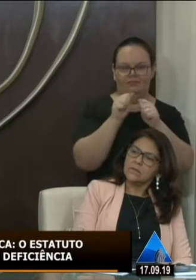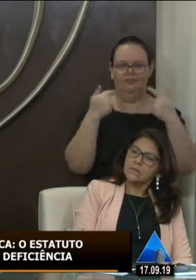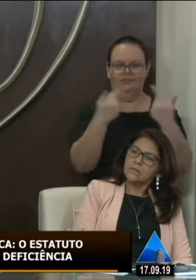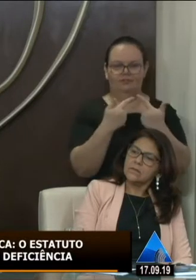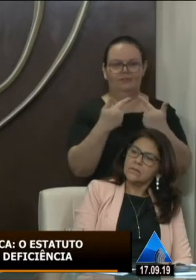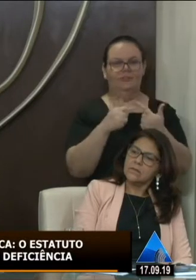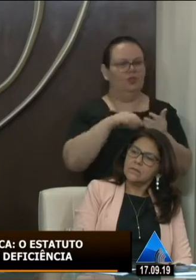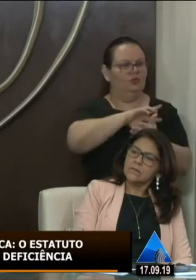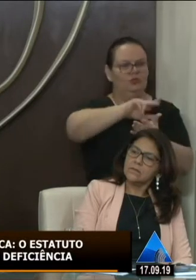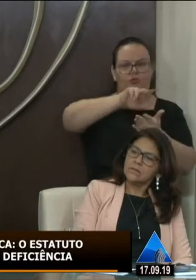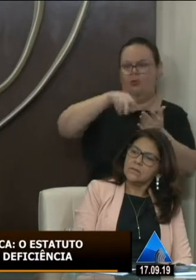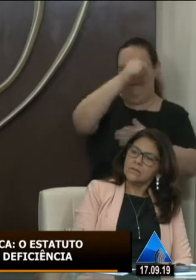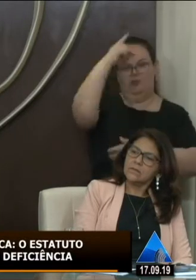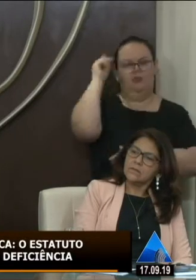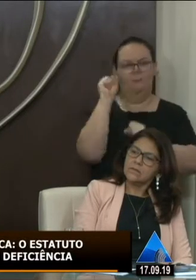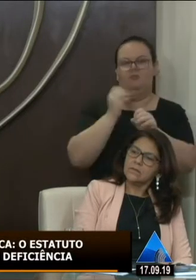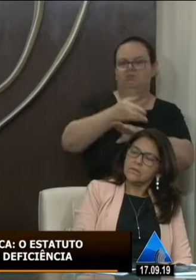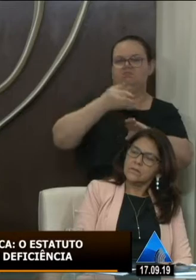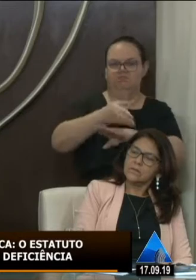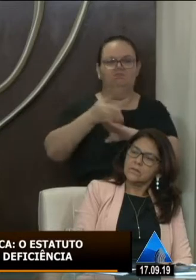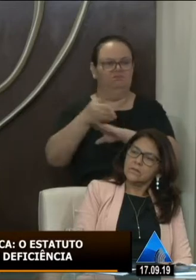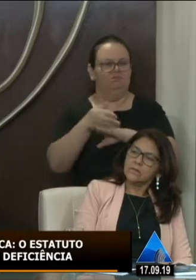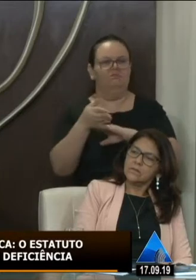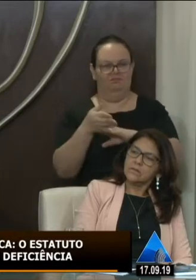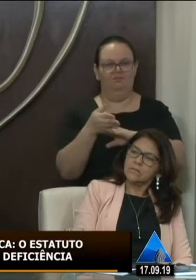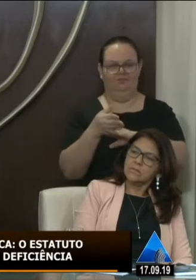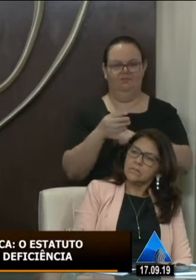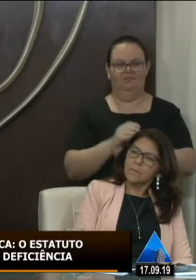todos de fato se sentissem participantes no nosso país